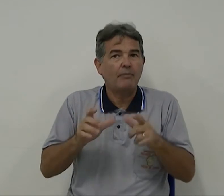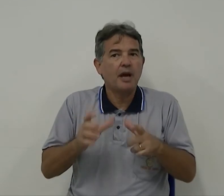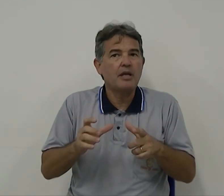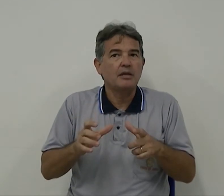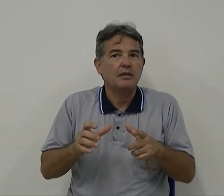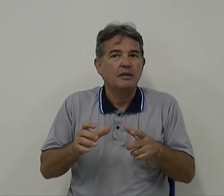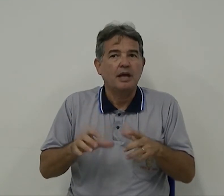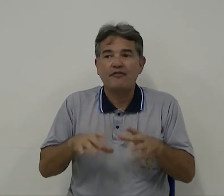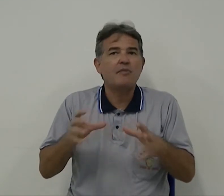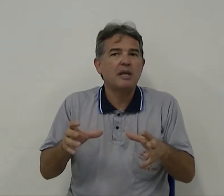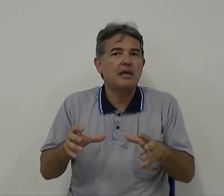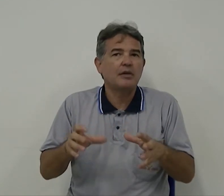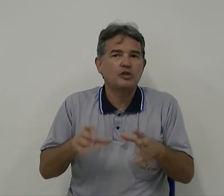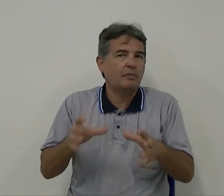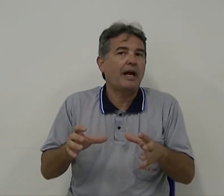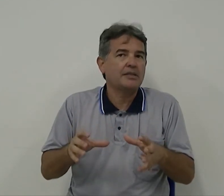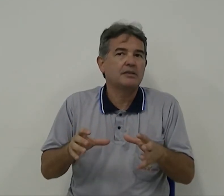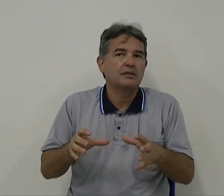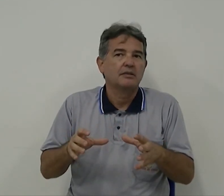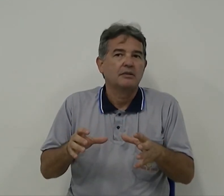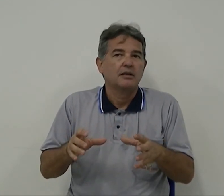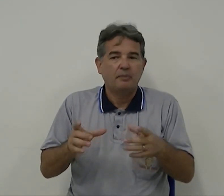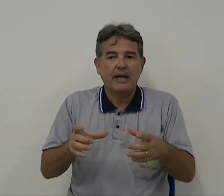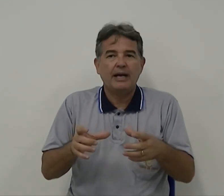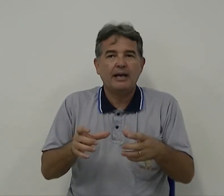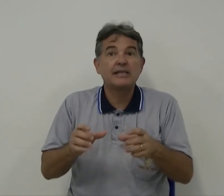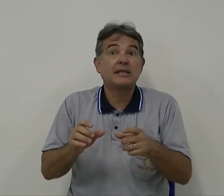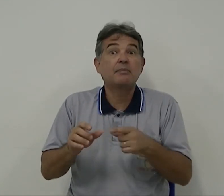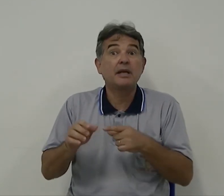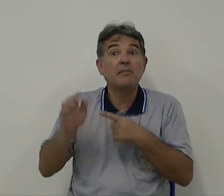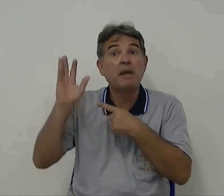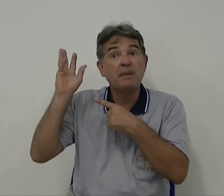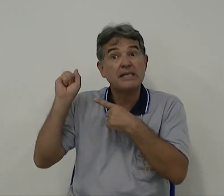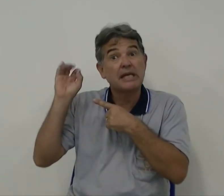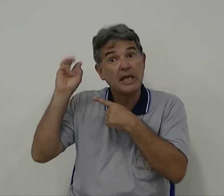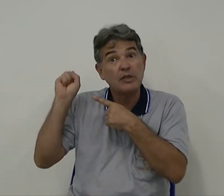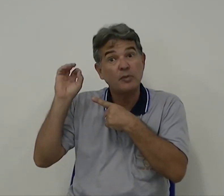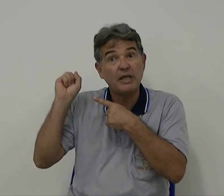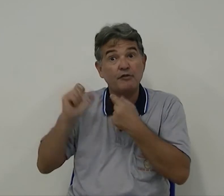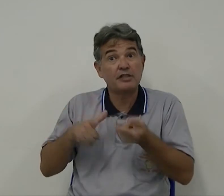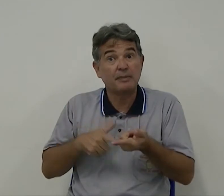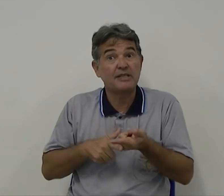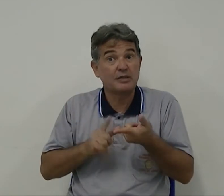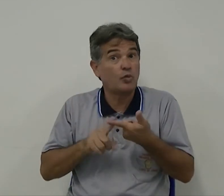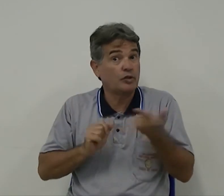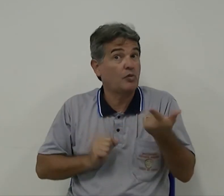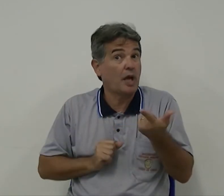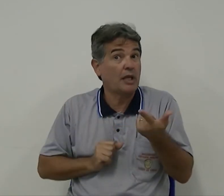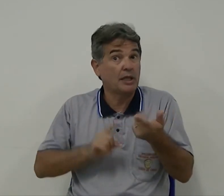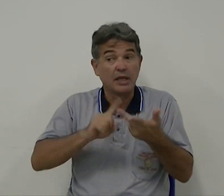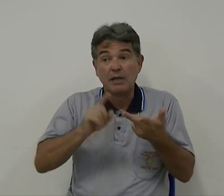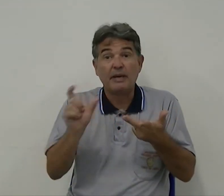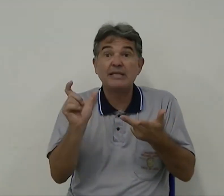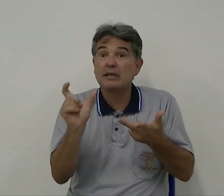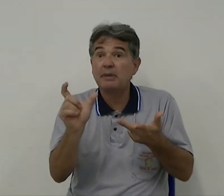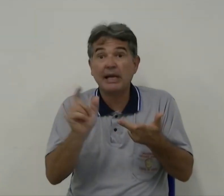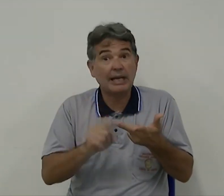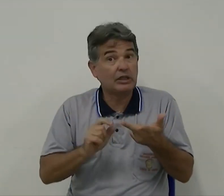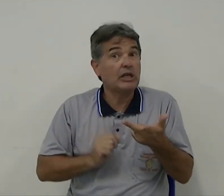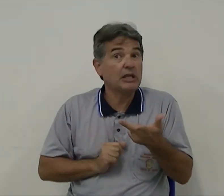mãe, a família, os pais, para receberem o benefício da prestação continuada, para receber a carteirinha